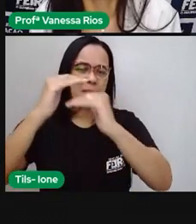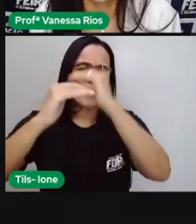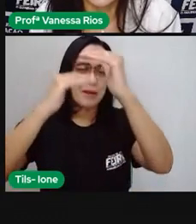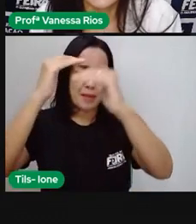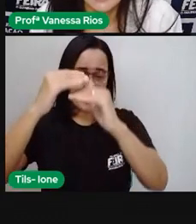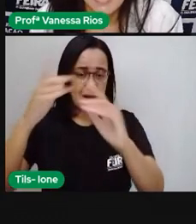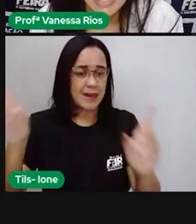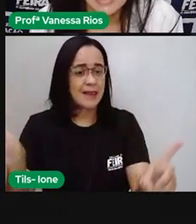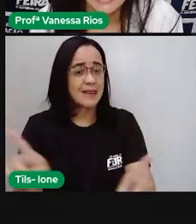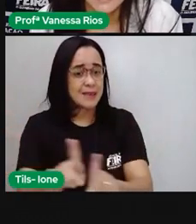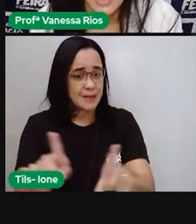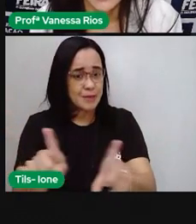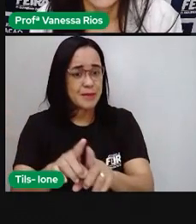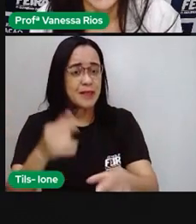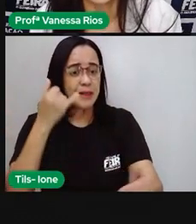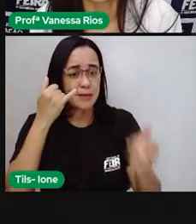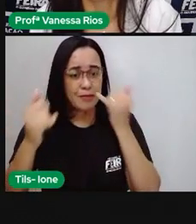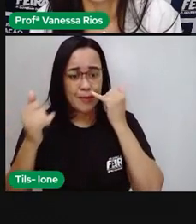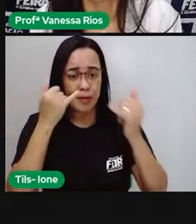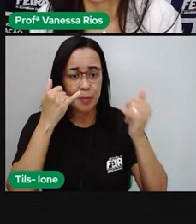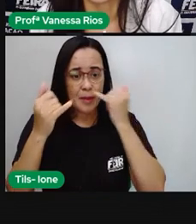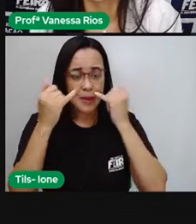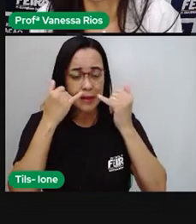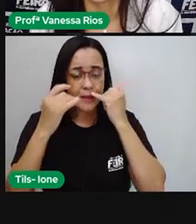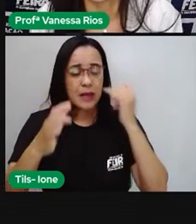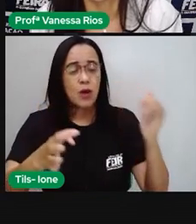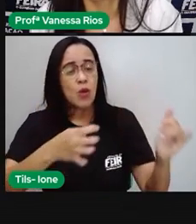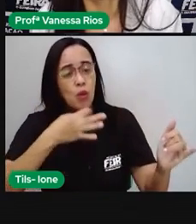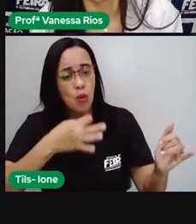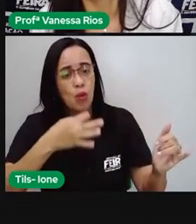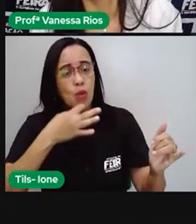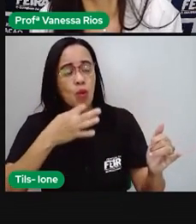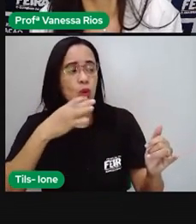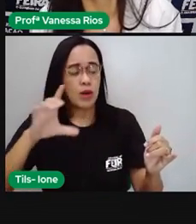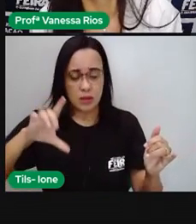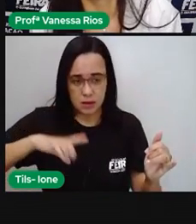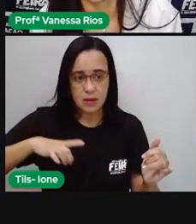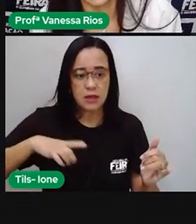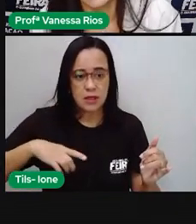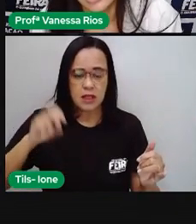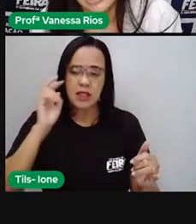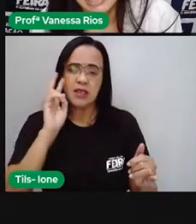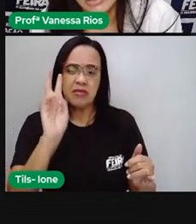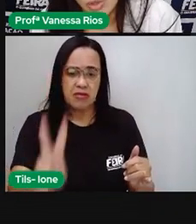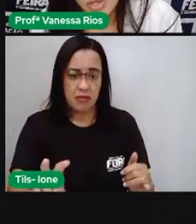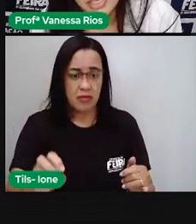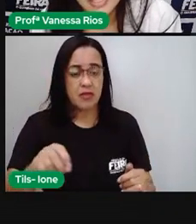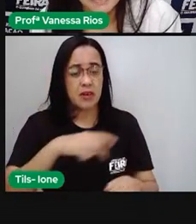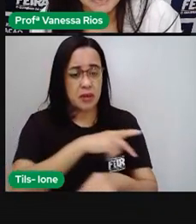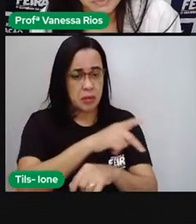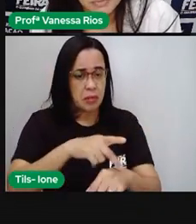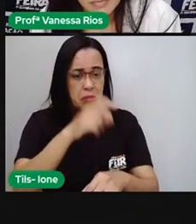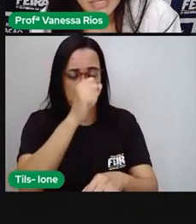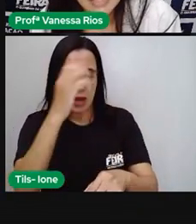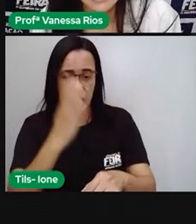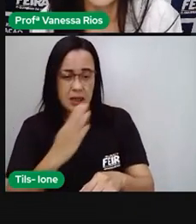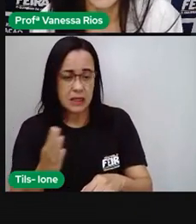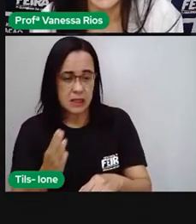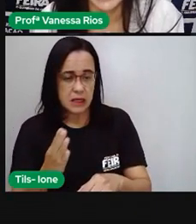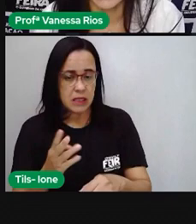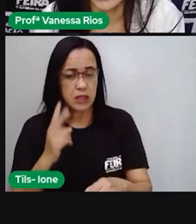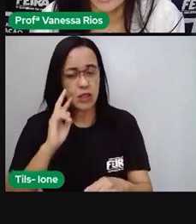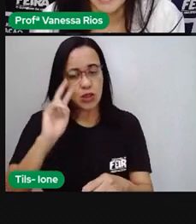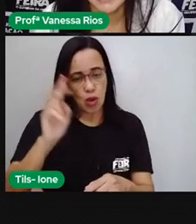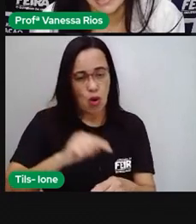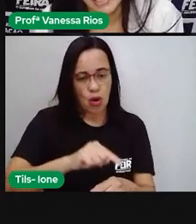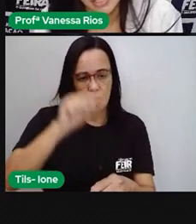conhecimento. O Brasil, infelizmente, quando a gente observa os índices, né? De leitores, segundo